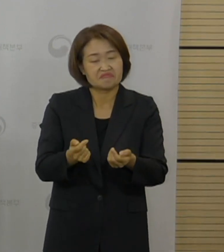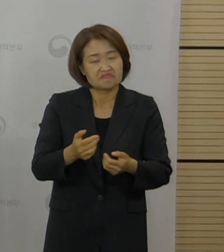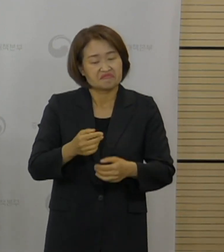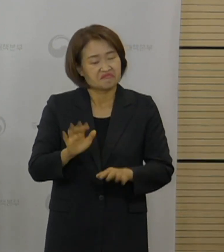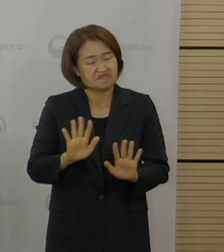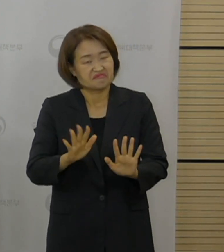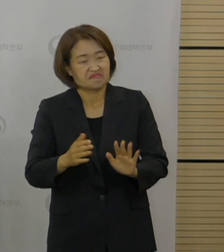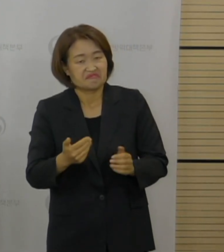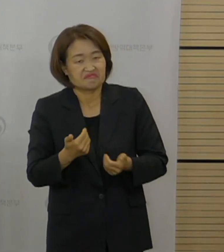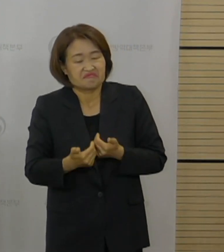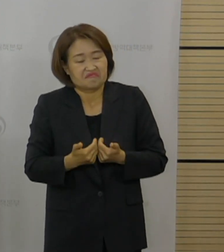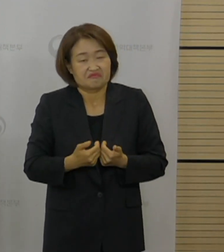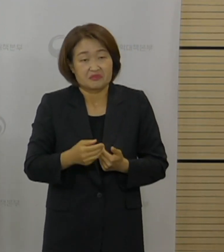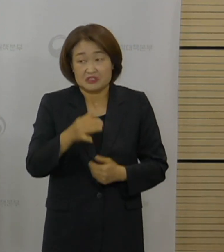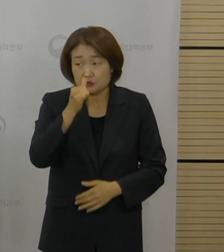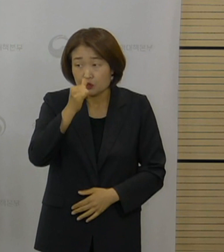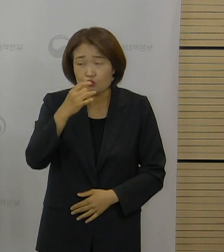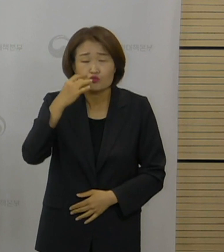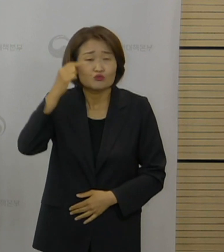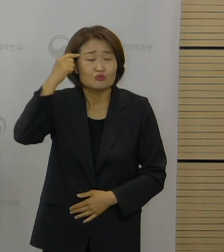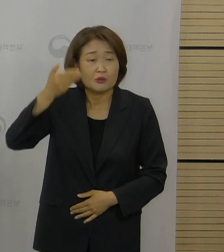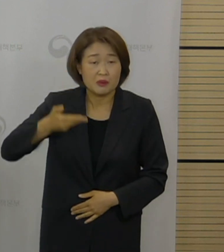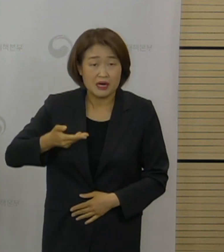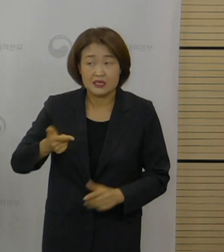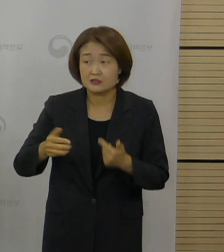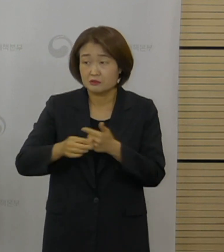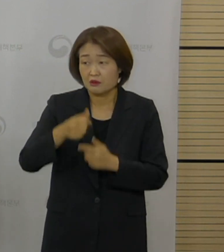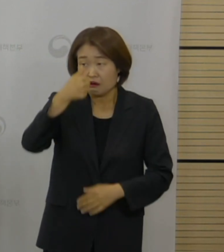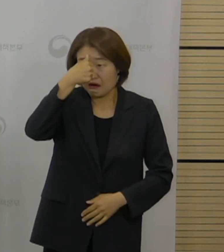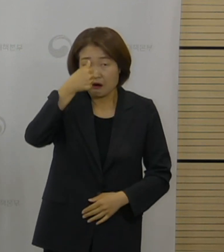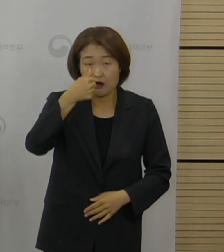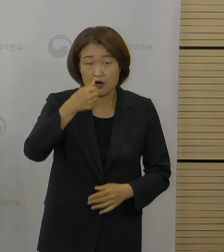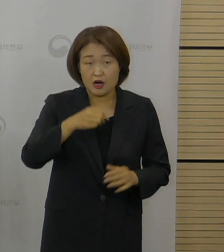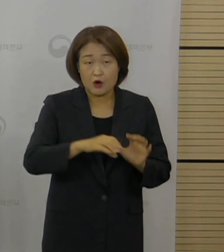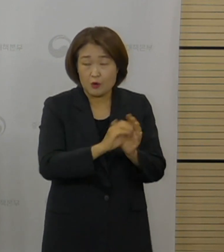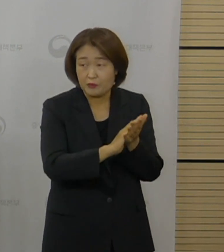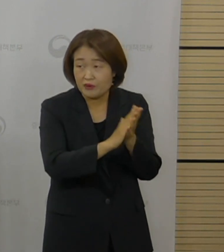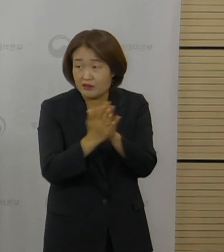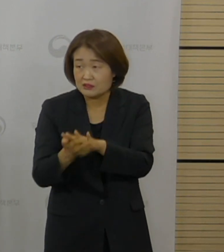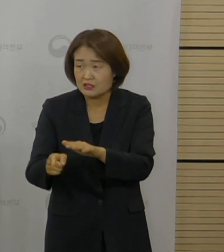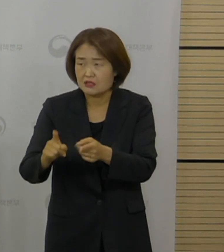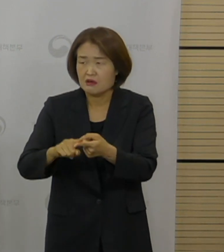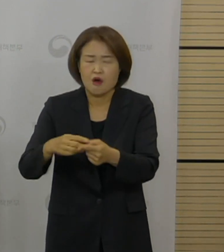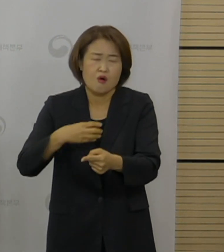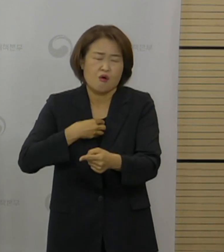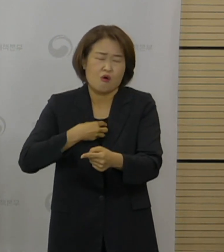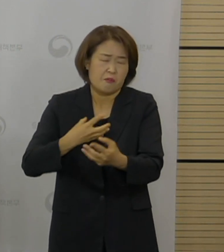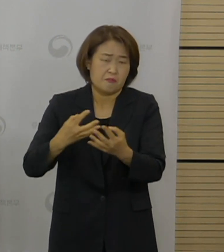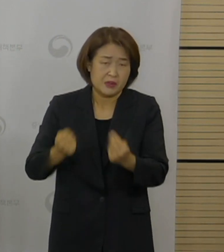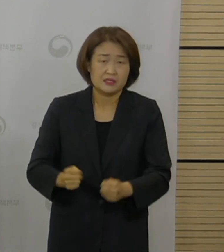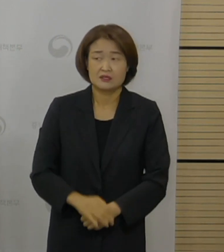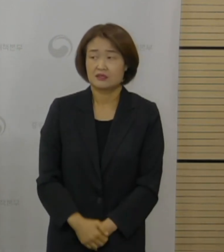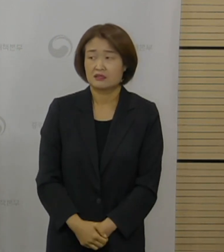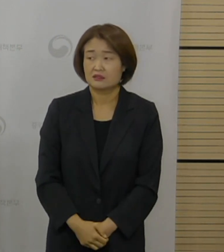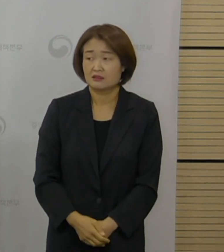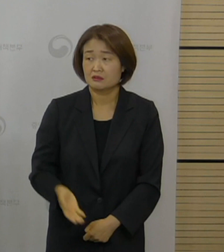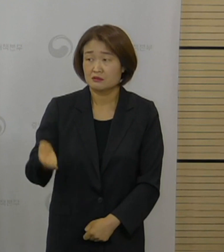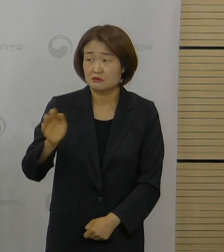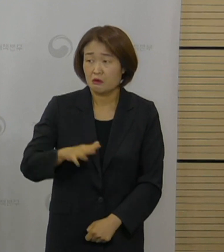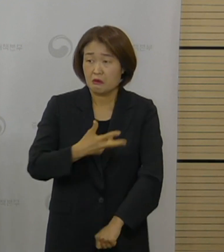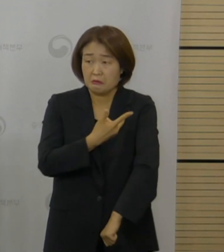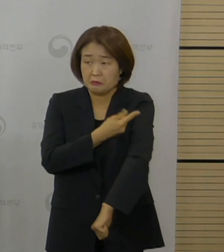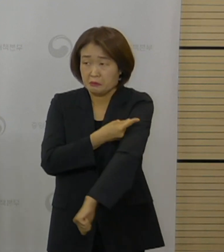커졌는데 접종 완료자 마스크 면제, 또 입국 시 자가격리 면제 등 단계별 방역 수칙을